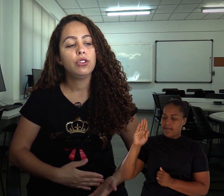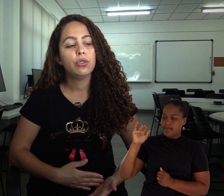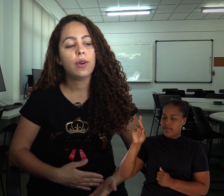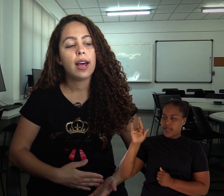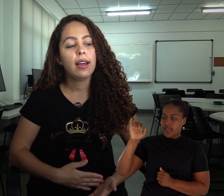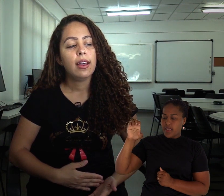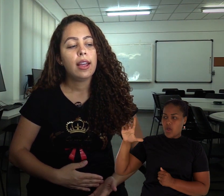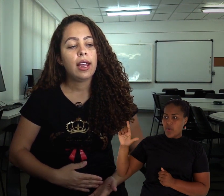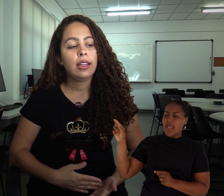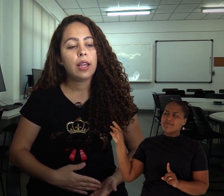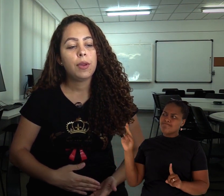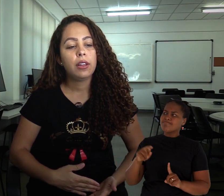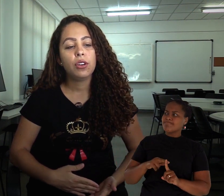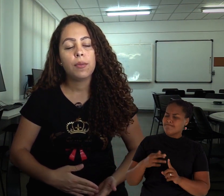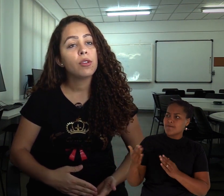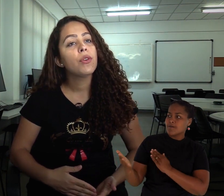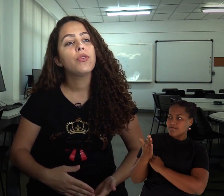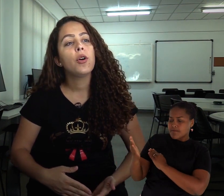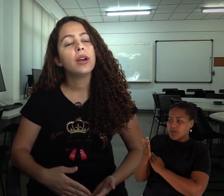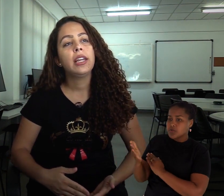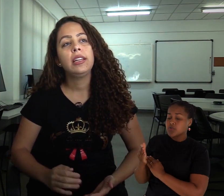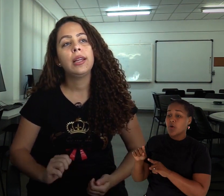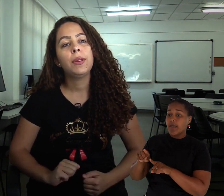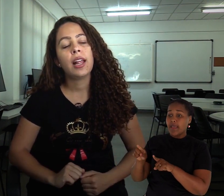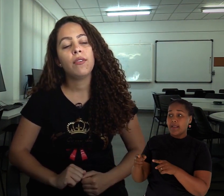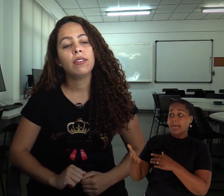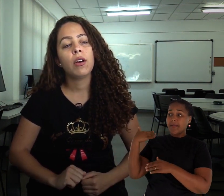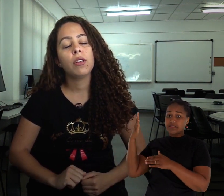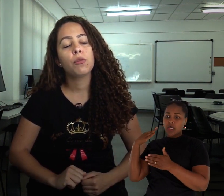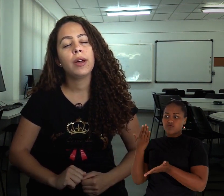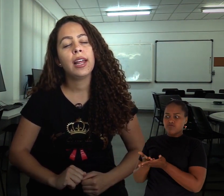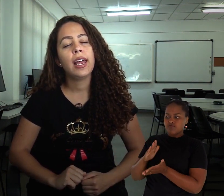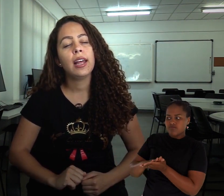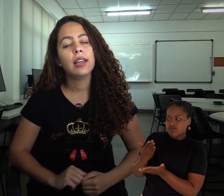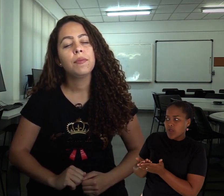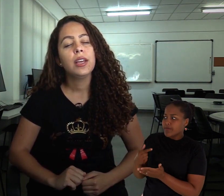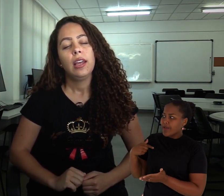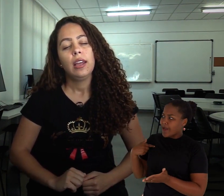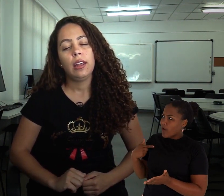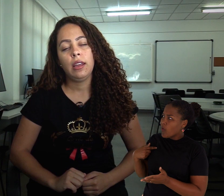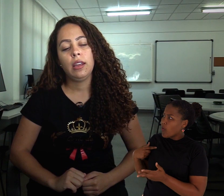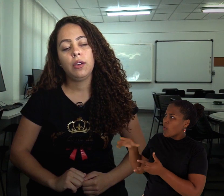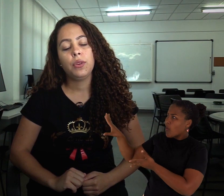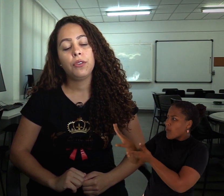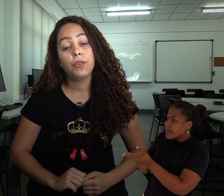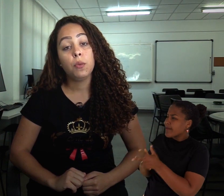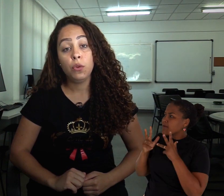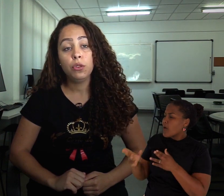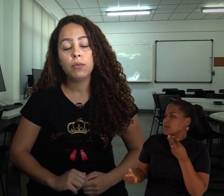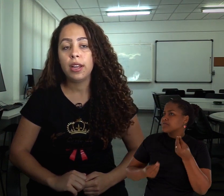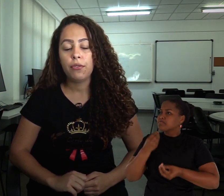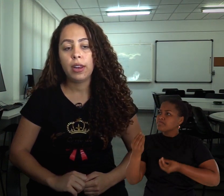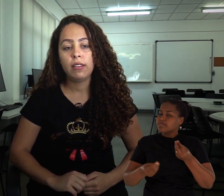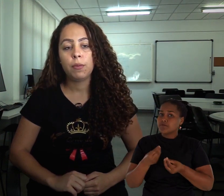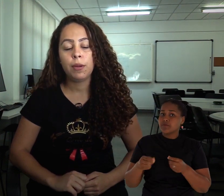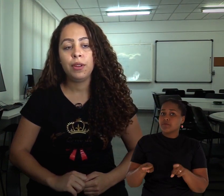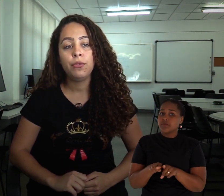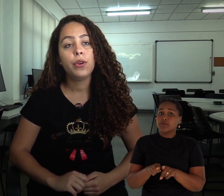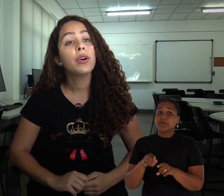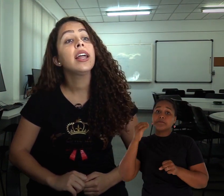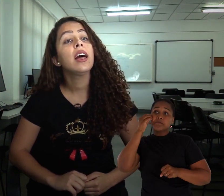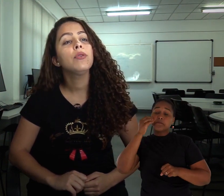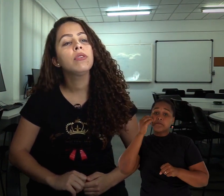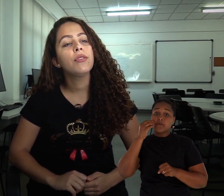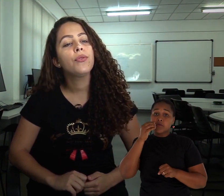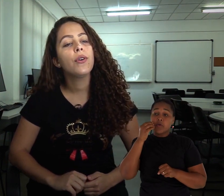continuar interpretando da mesma forma que ele interpretava as aulas para ela. E o que foi muito uma referência para